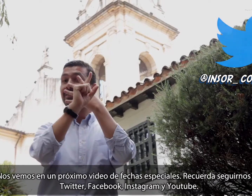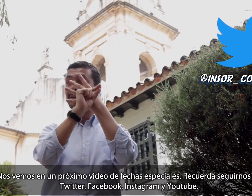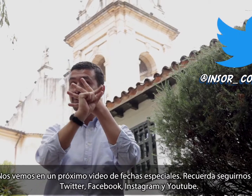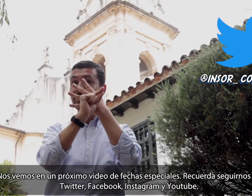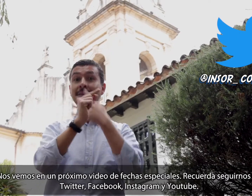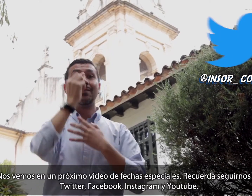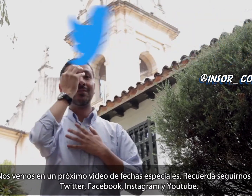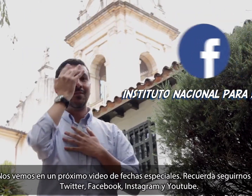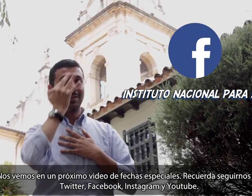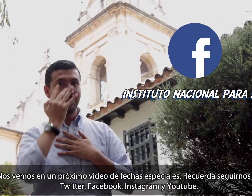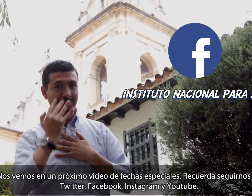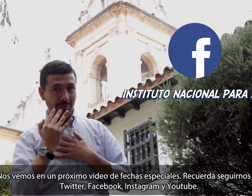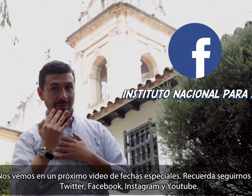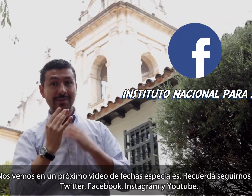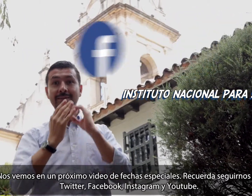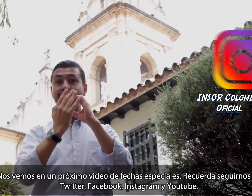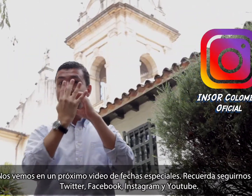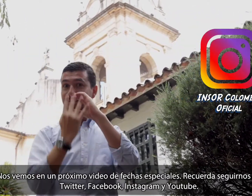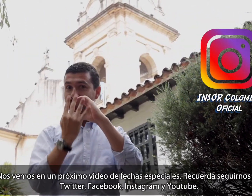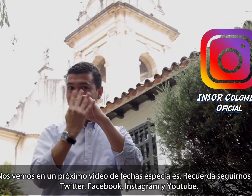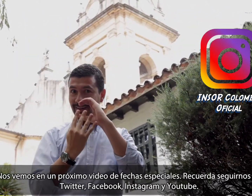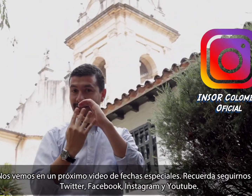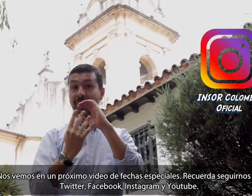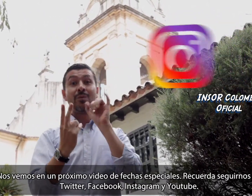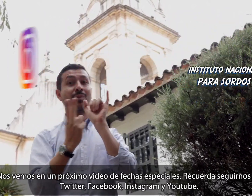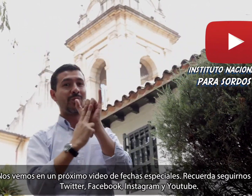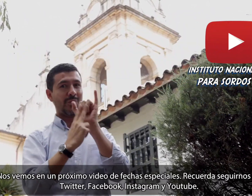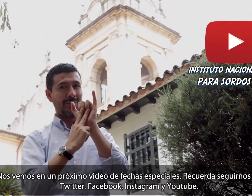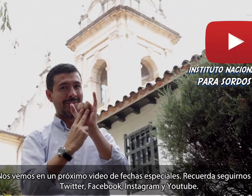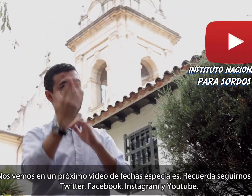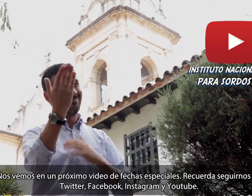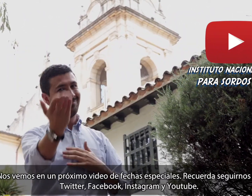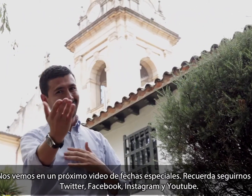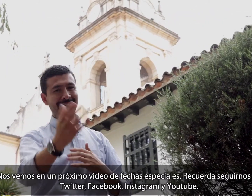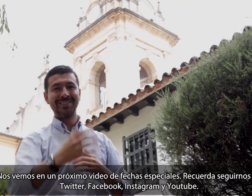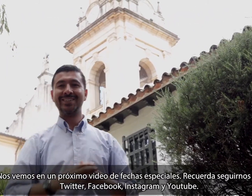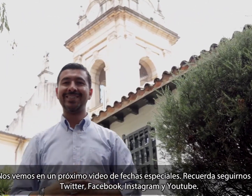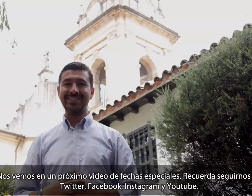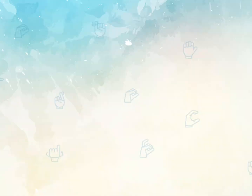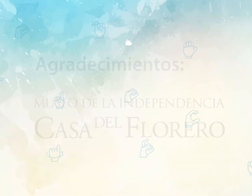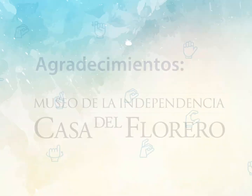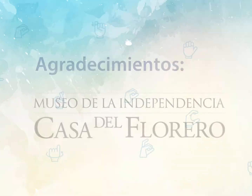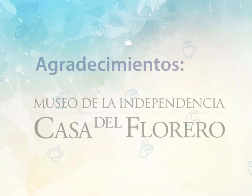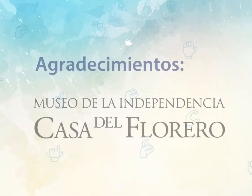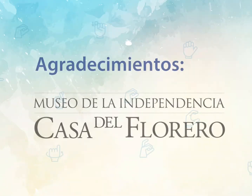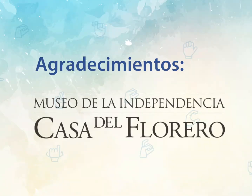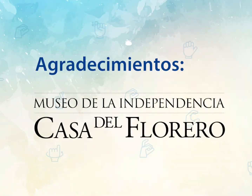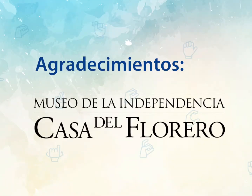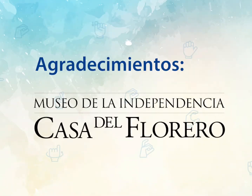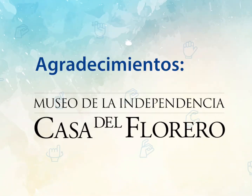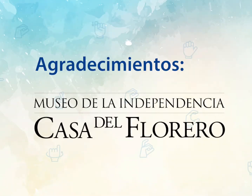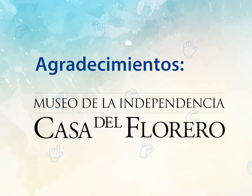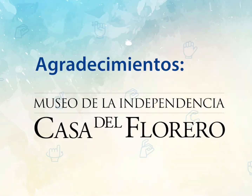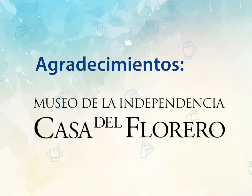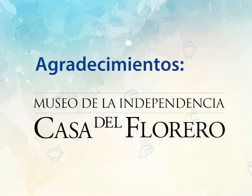Twitter, Facebook, Instagram y YouTube. Música Música